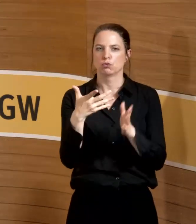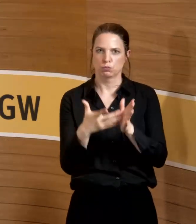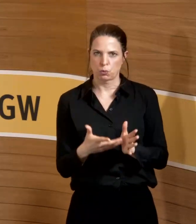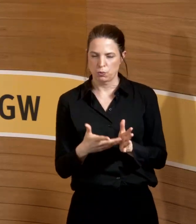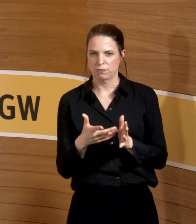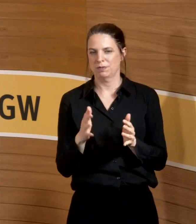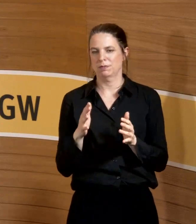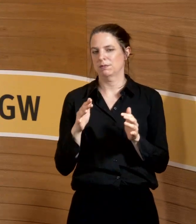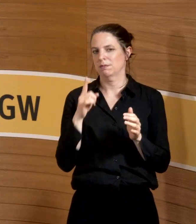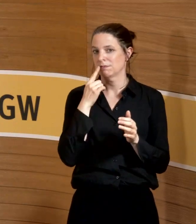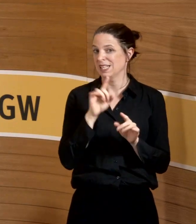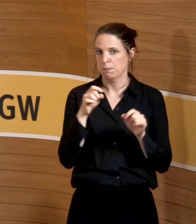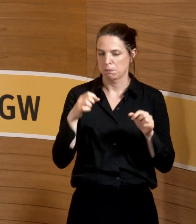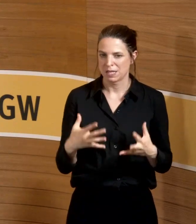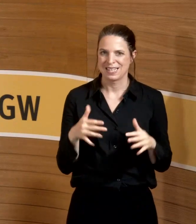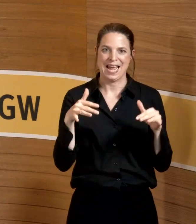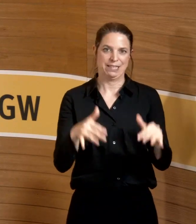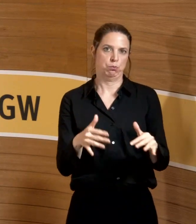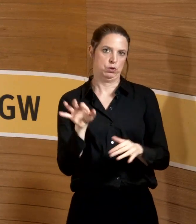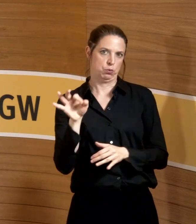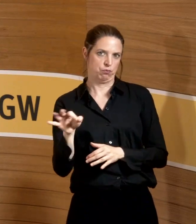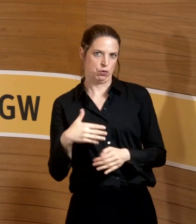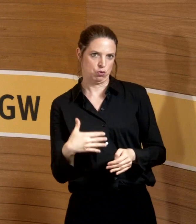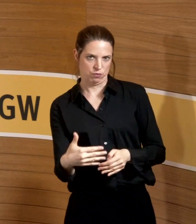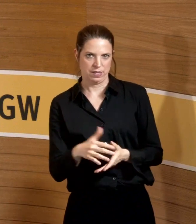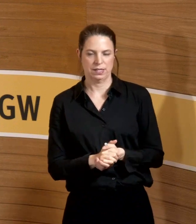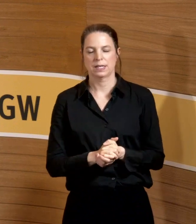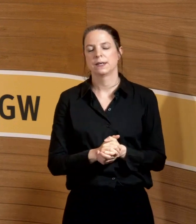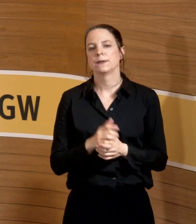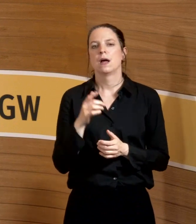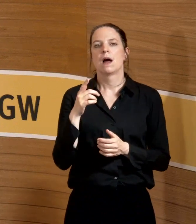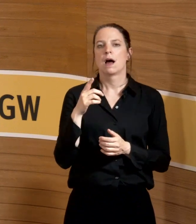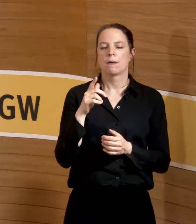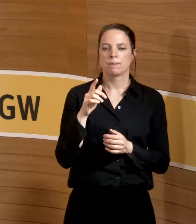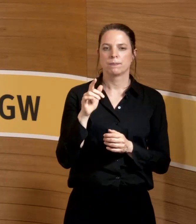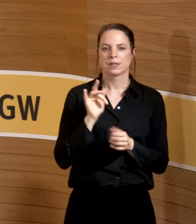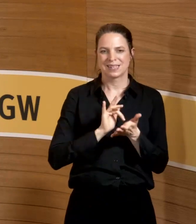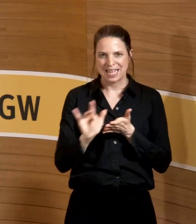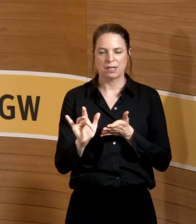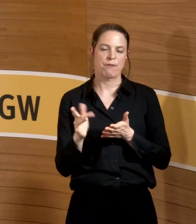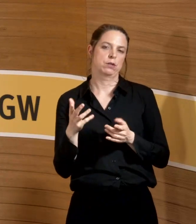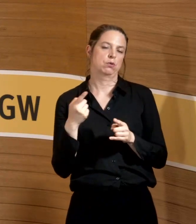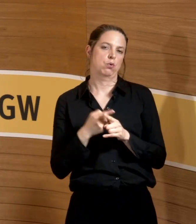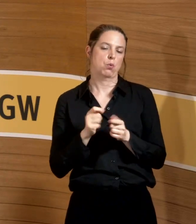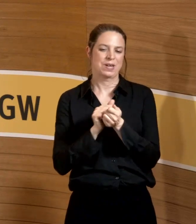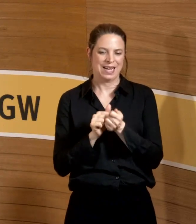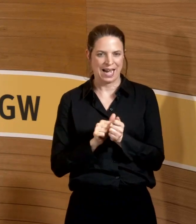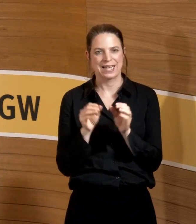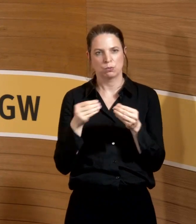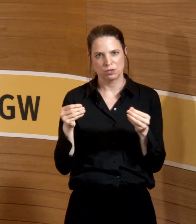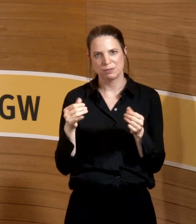dass keine Exposition da ist. Desinfektion und Reinigungsmittel mit in Konzentraten, ja.